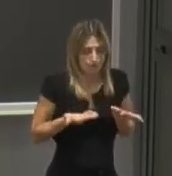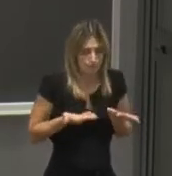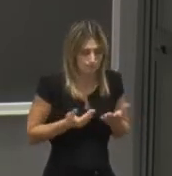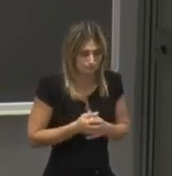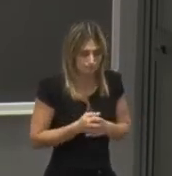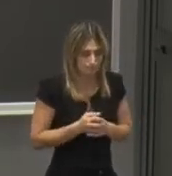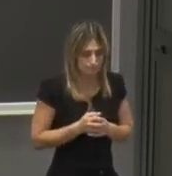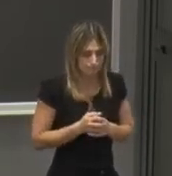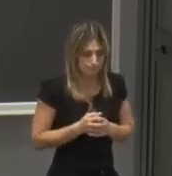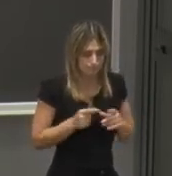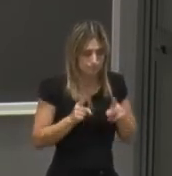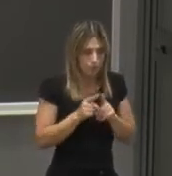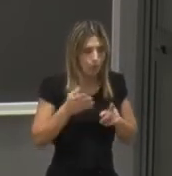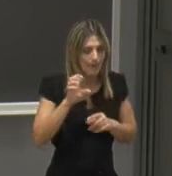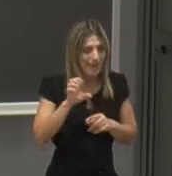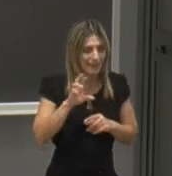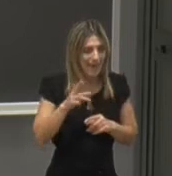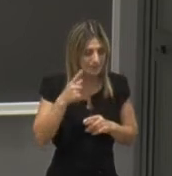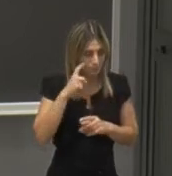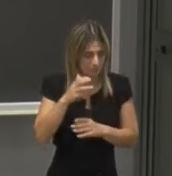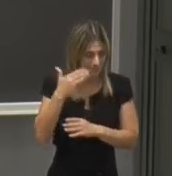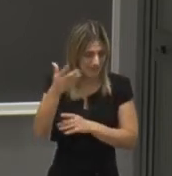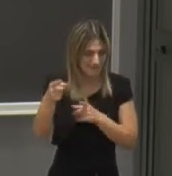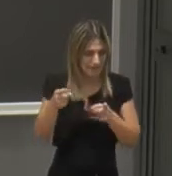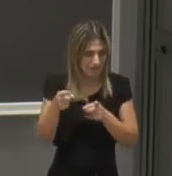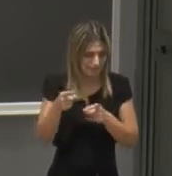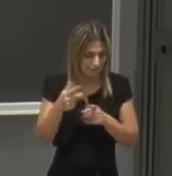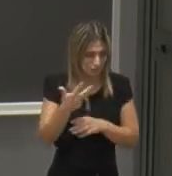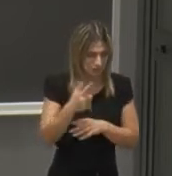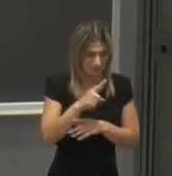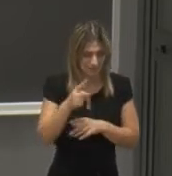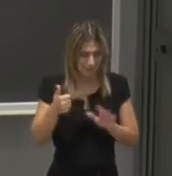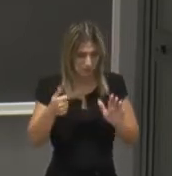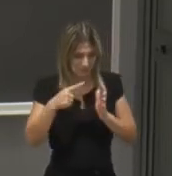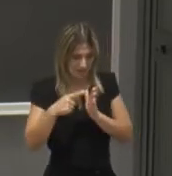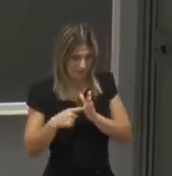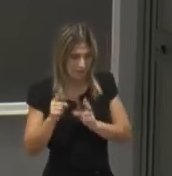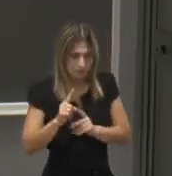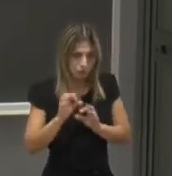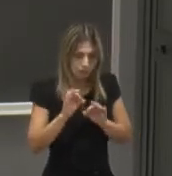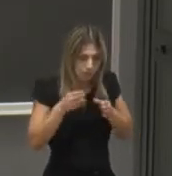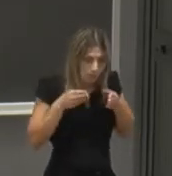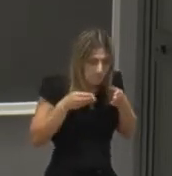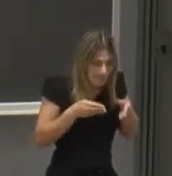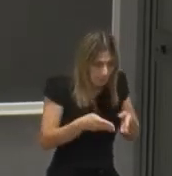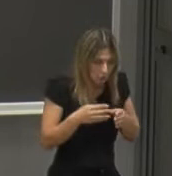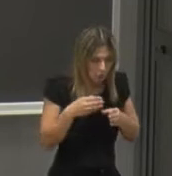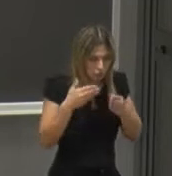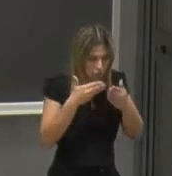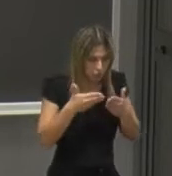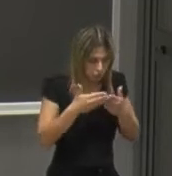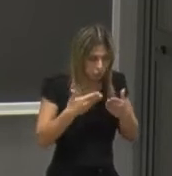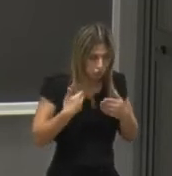come quella Erasmus che è limitata a un periodo di 3 o 6 mesi parliamo di percorsi di studio che sono